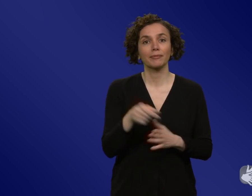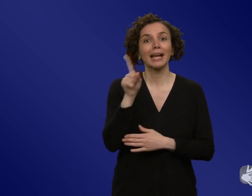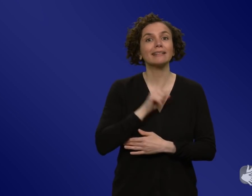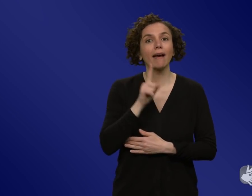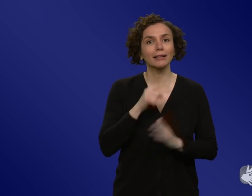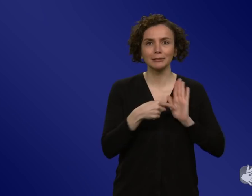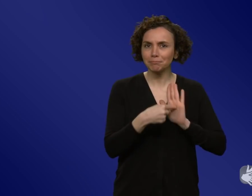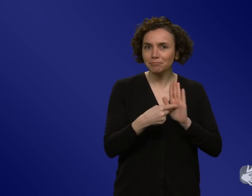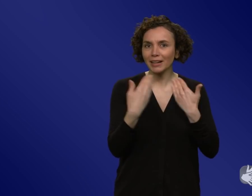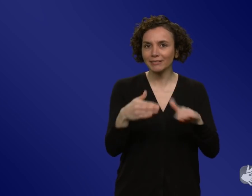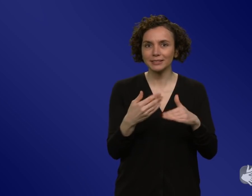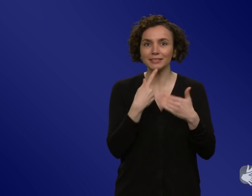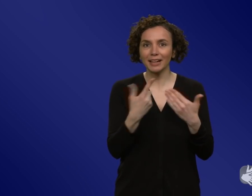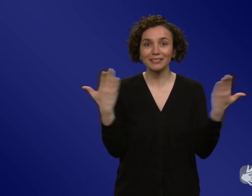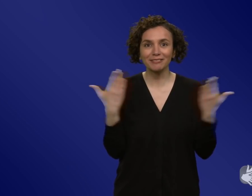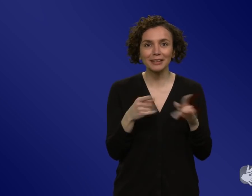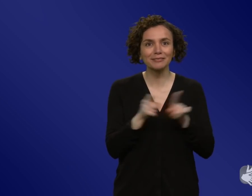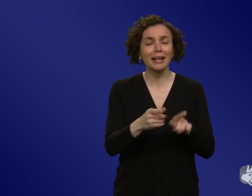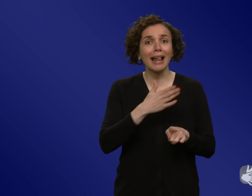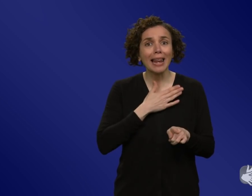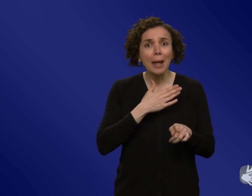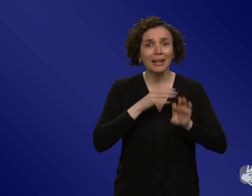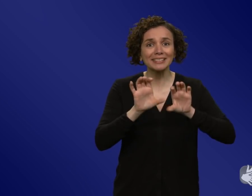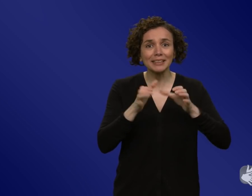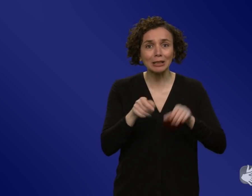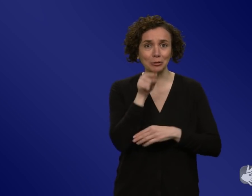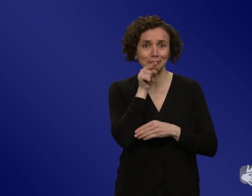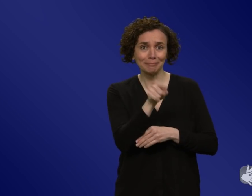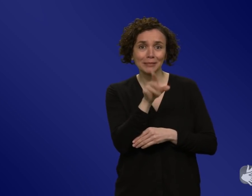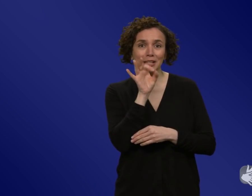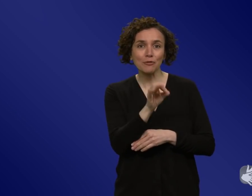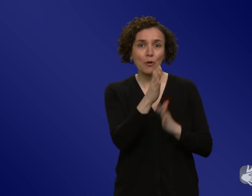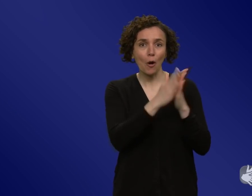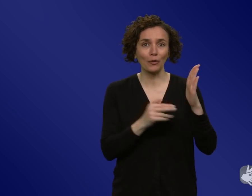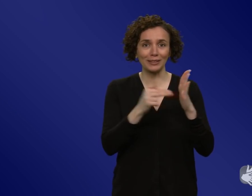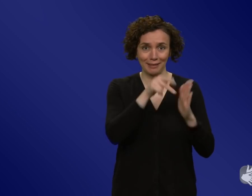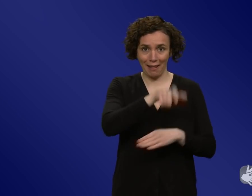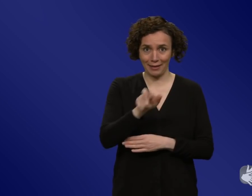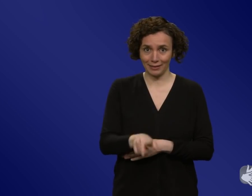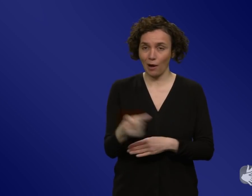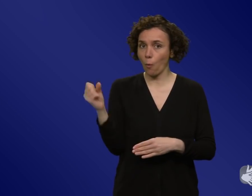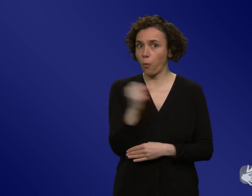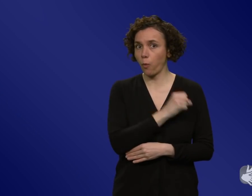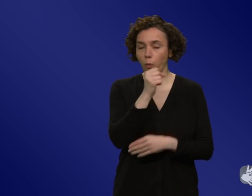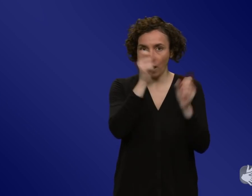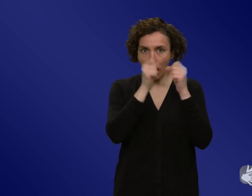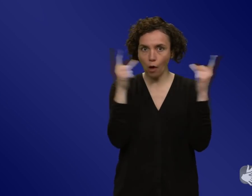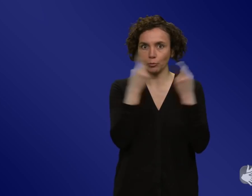als die Lieblingsfernsehsendung der Neuseeländer. Also das hatte unglaublich viel Aufmerksamkeit und sie hat